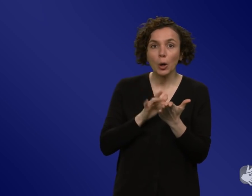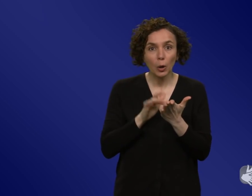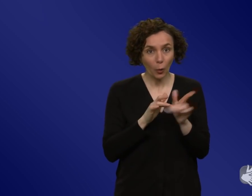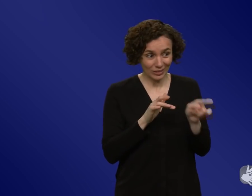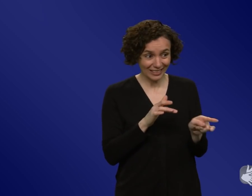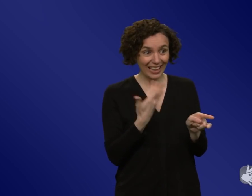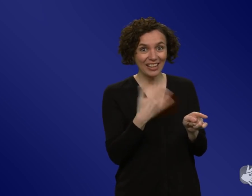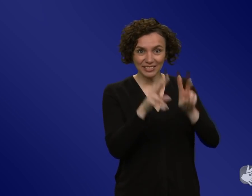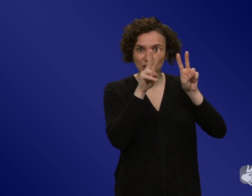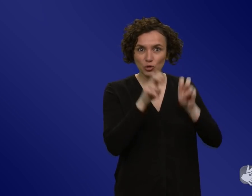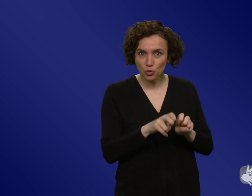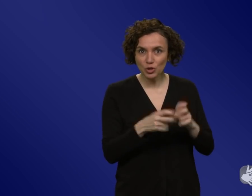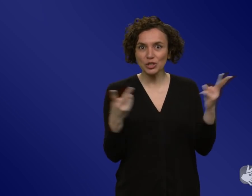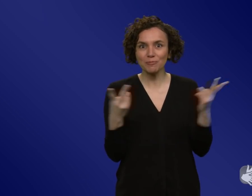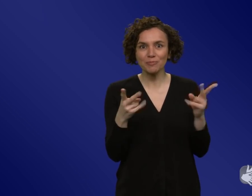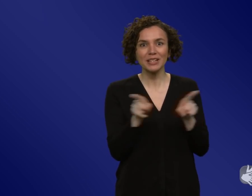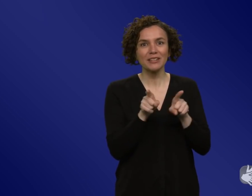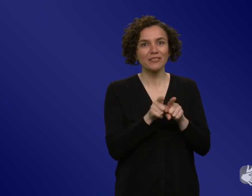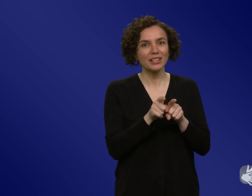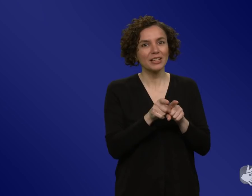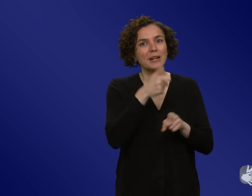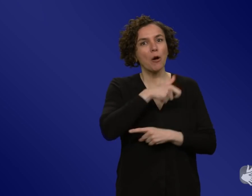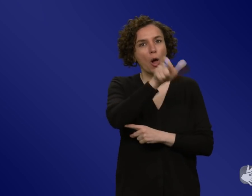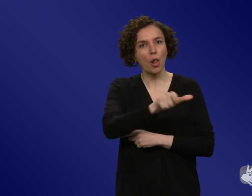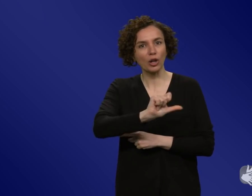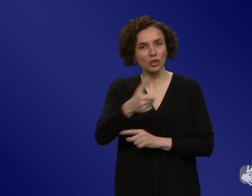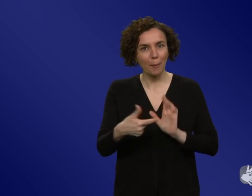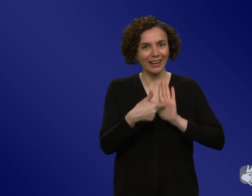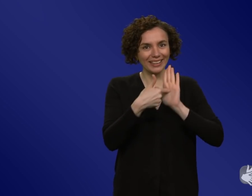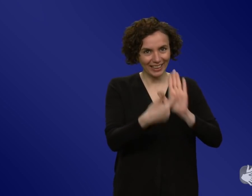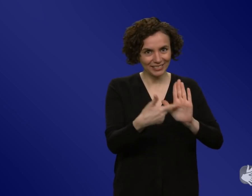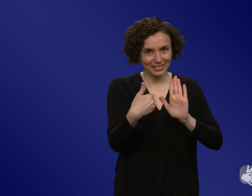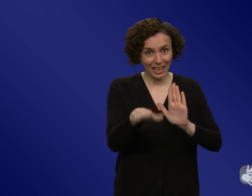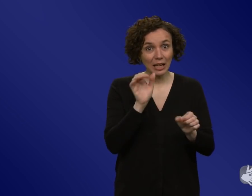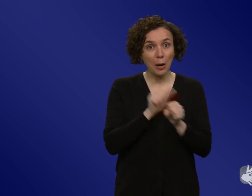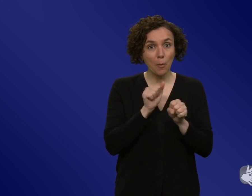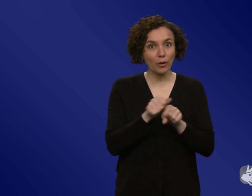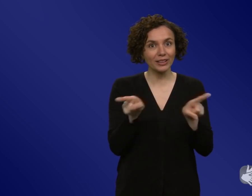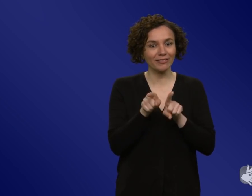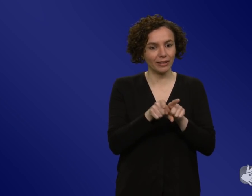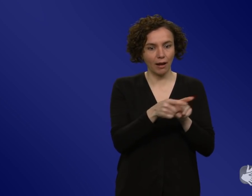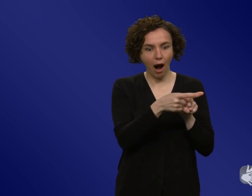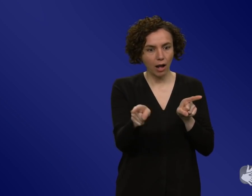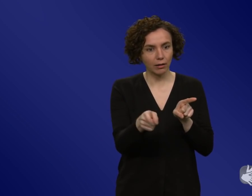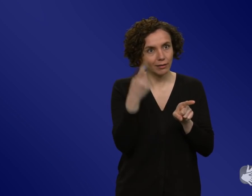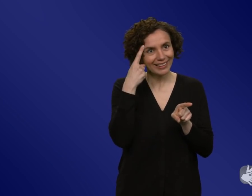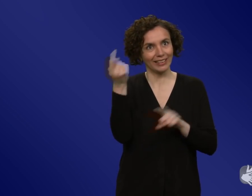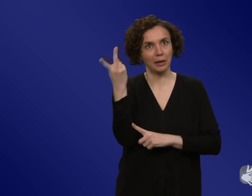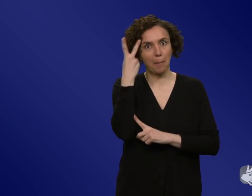aufgegriffen. Verstärkt man das nicht möglicherweise aus Versehen? Das ist eine ganz wichtige Frage und ich glaube, es kommt darauf an, wie man